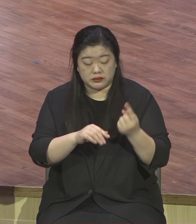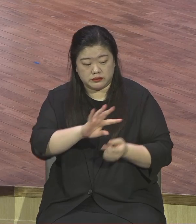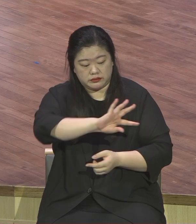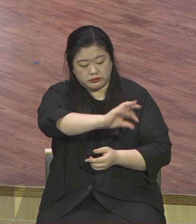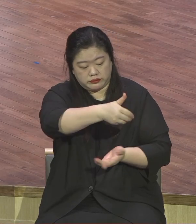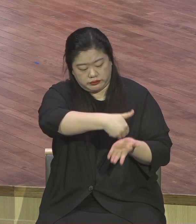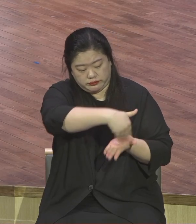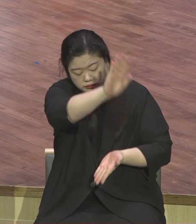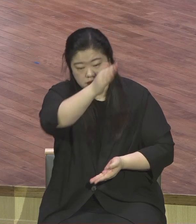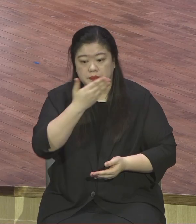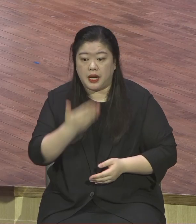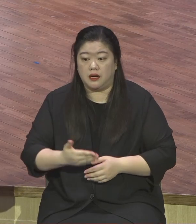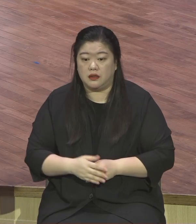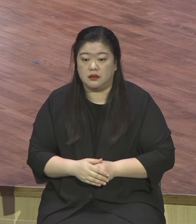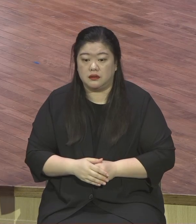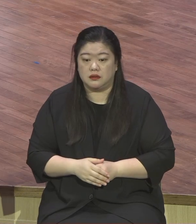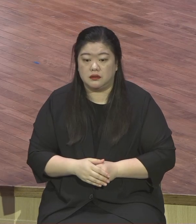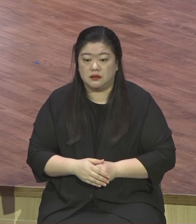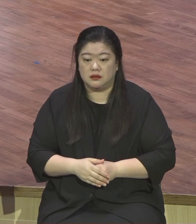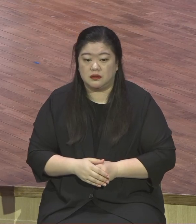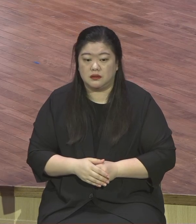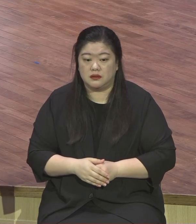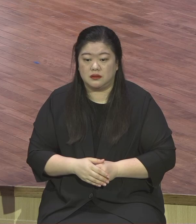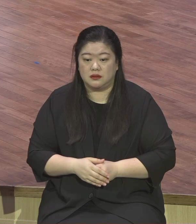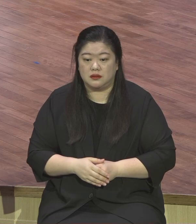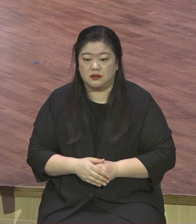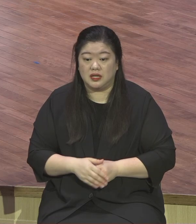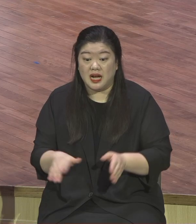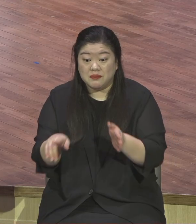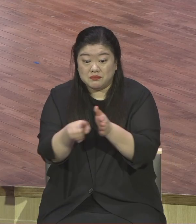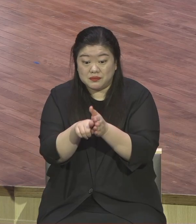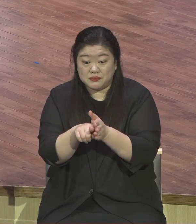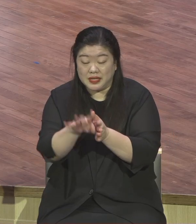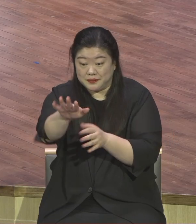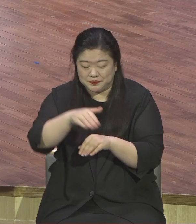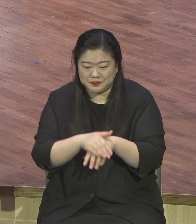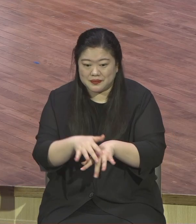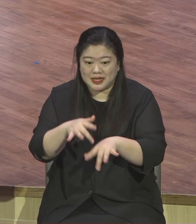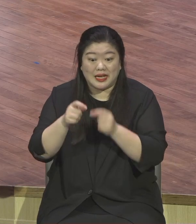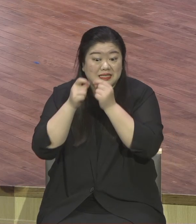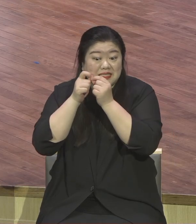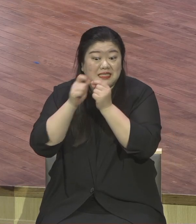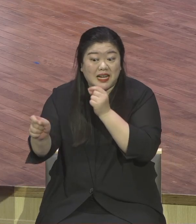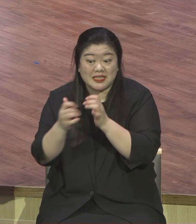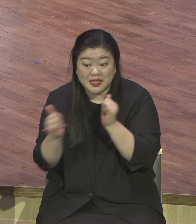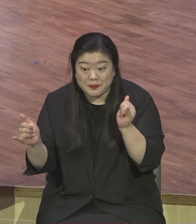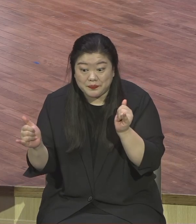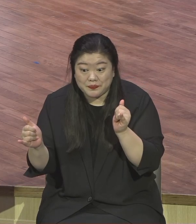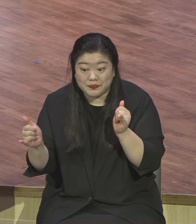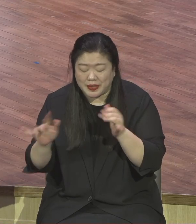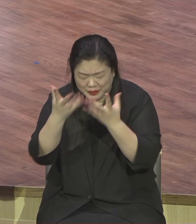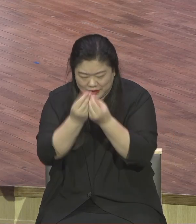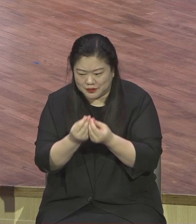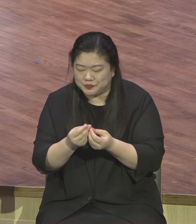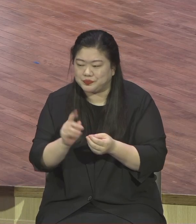하니까 좋으니까 건드리지 우리 사기꾼들은 좋은 거 건드립니다 서리꾼들은 눈 똑바로 똑바로 못